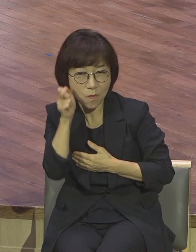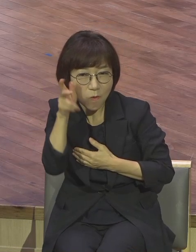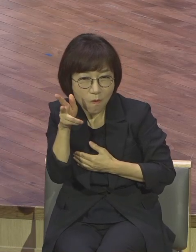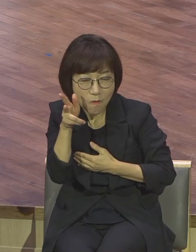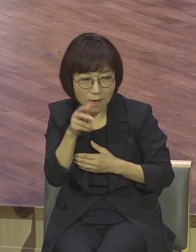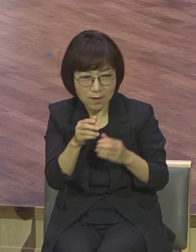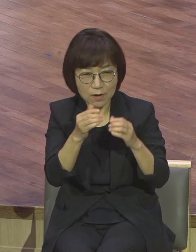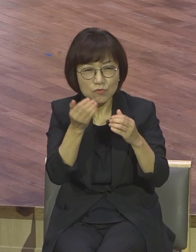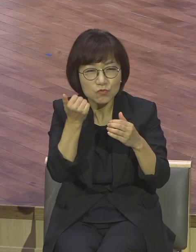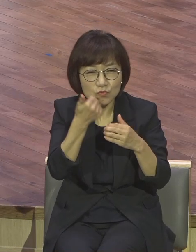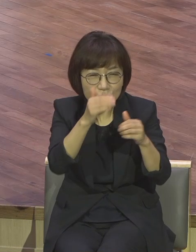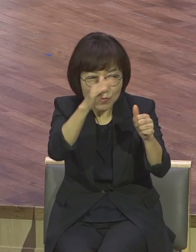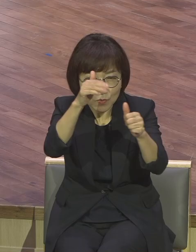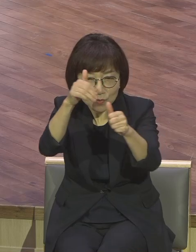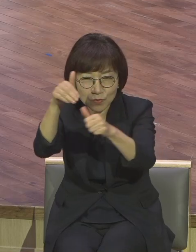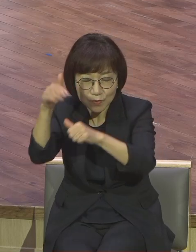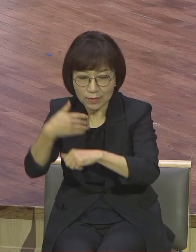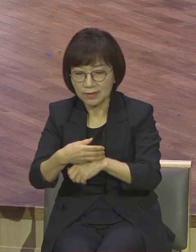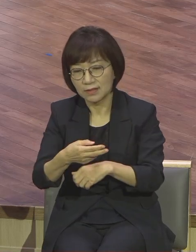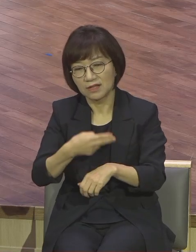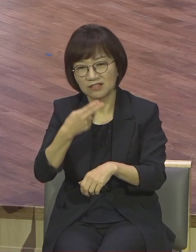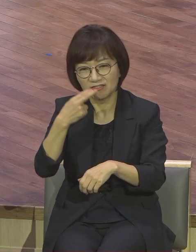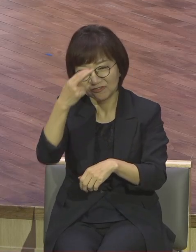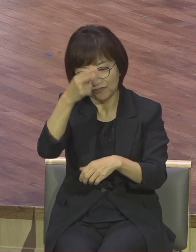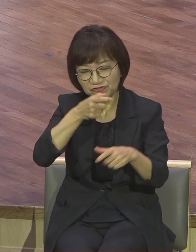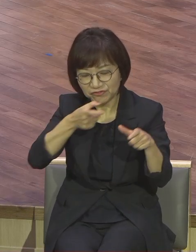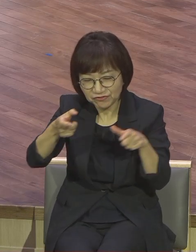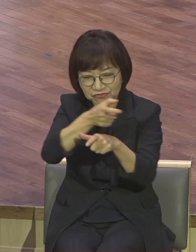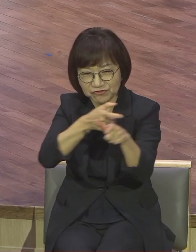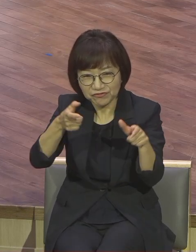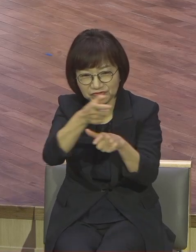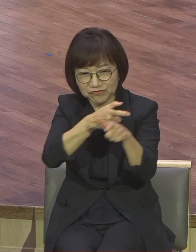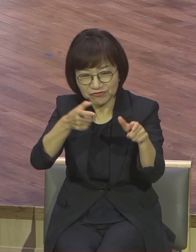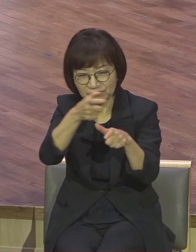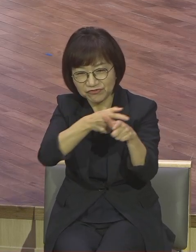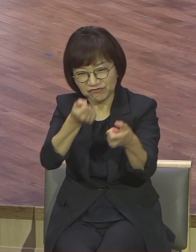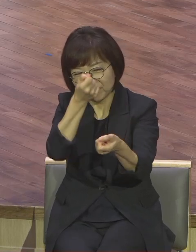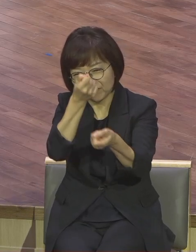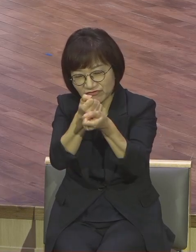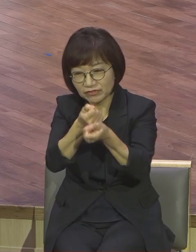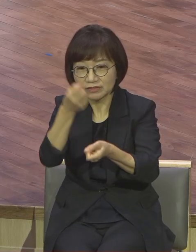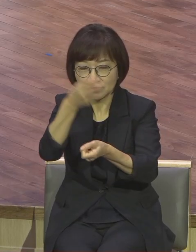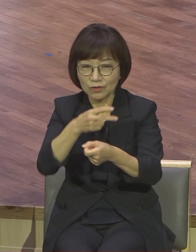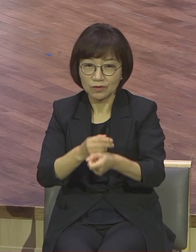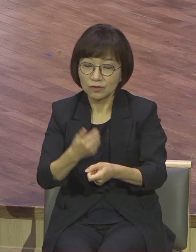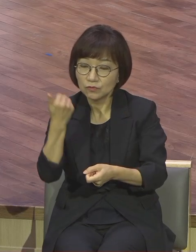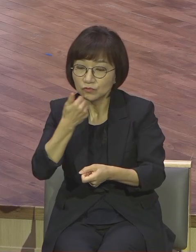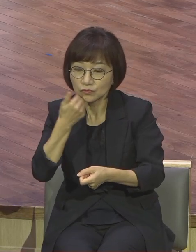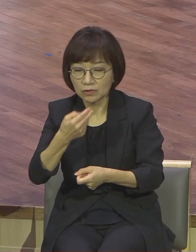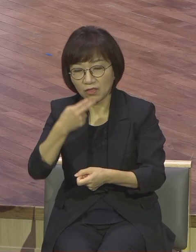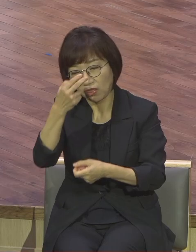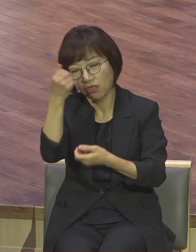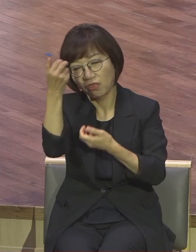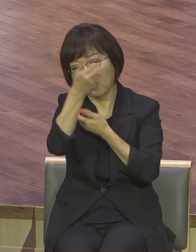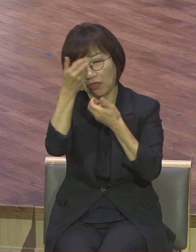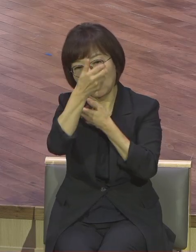일부 선수들의 음주운전 사고를 계속 내고 프로의식을 가진